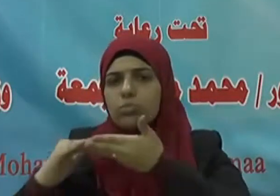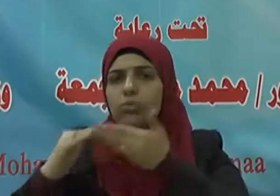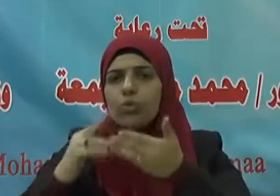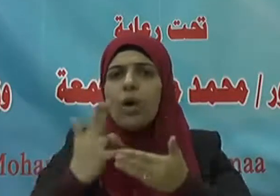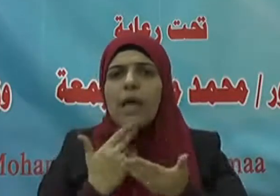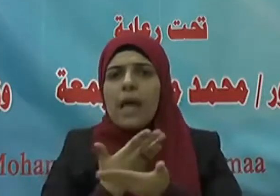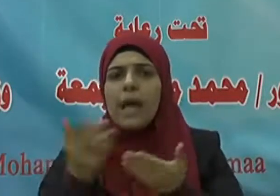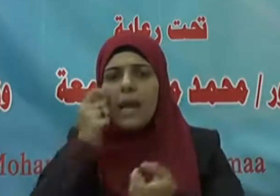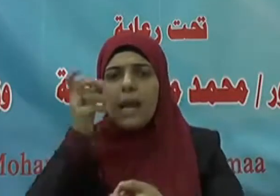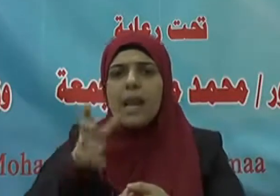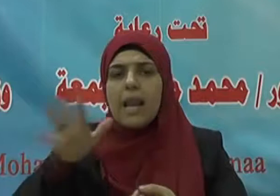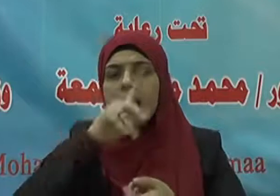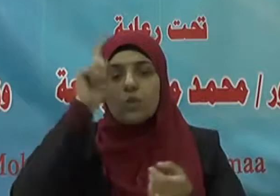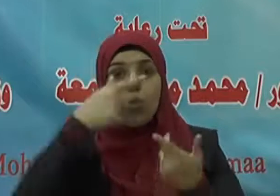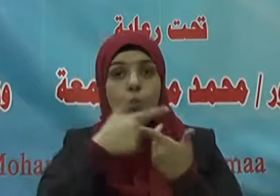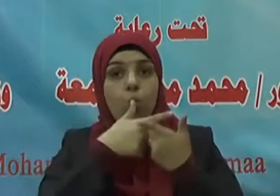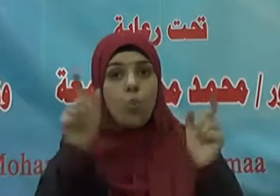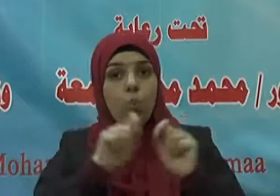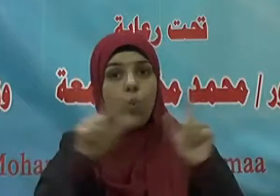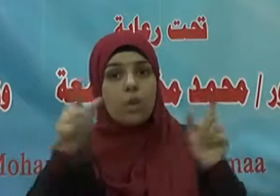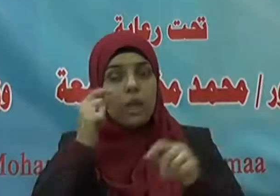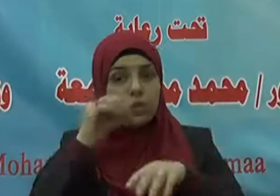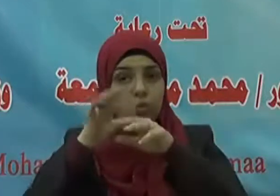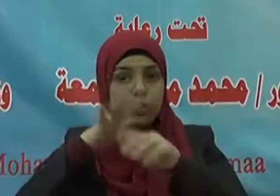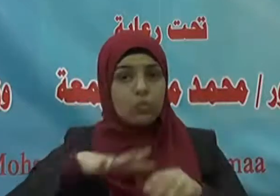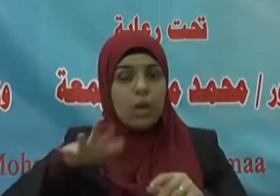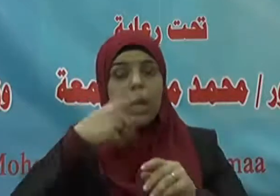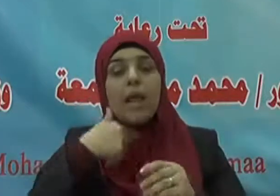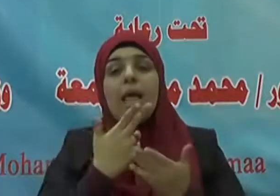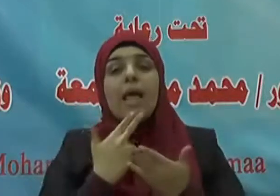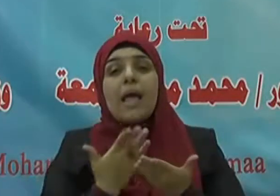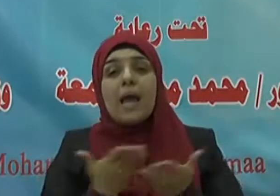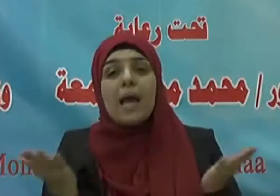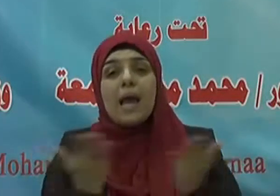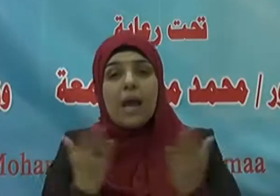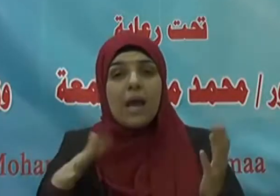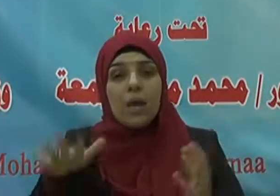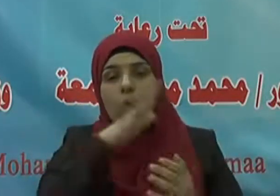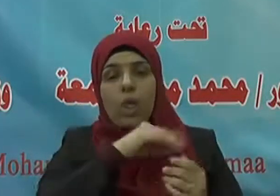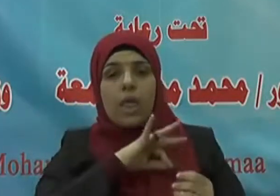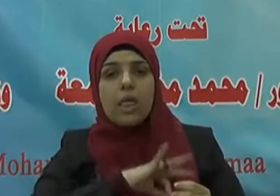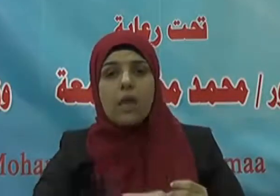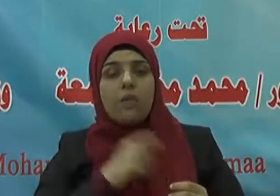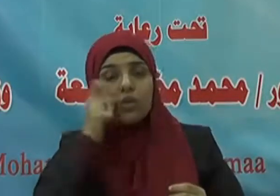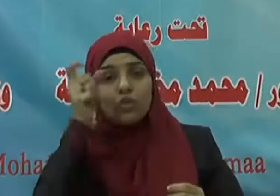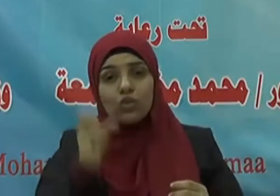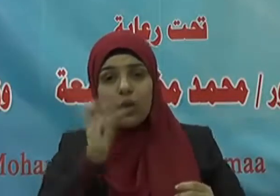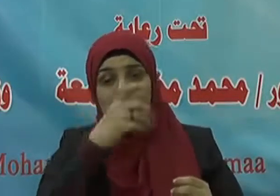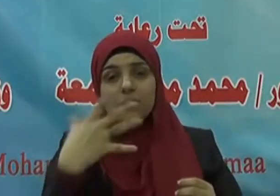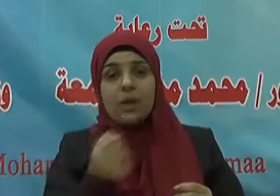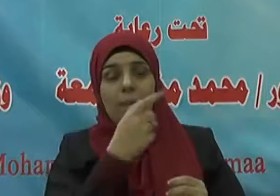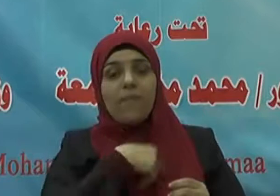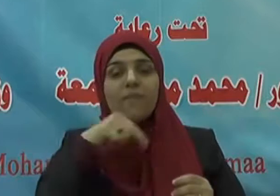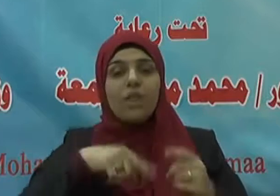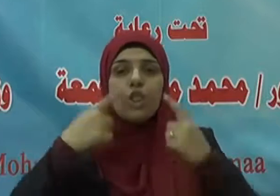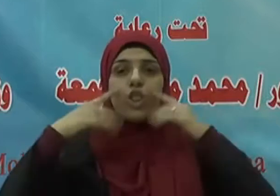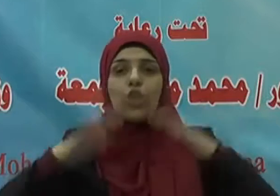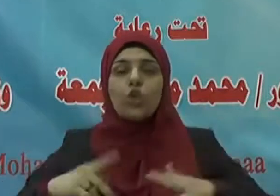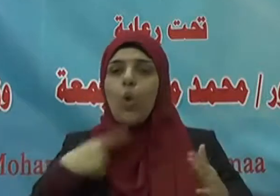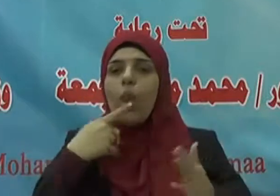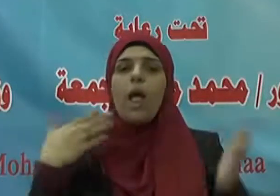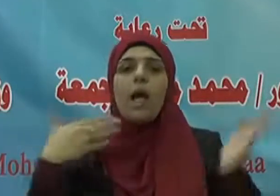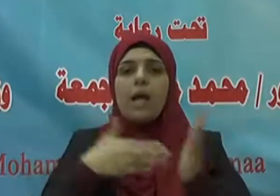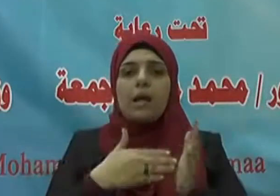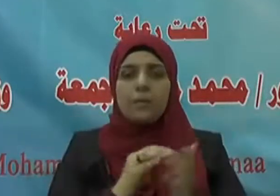للناس وبين سبحانه أن ذلك الخير ينفع صاحبه في